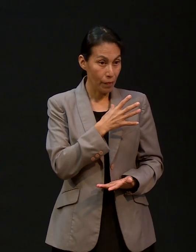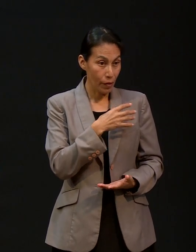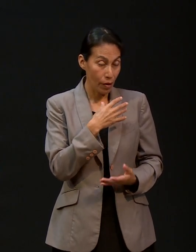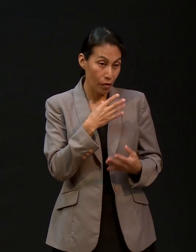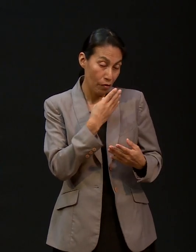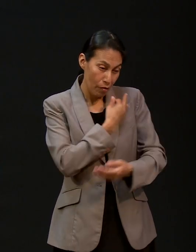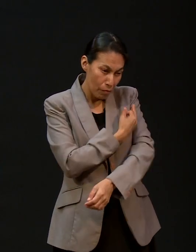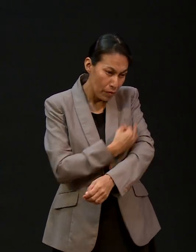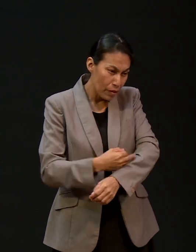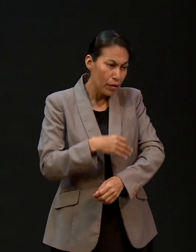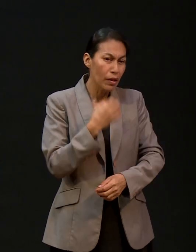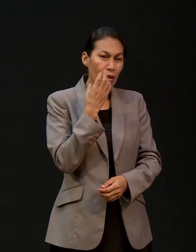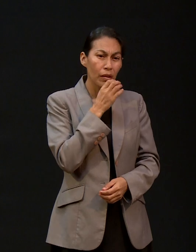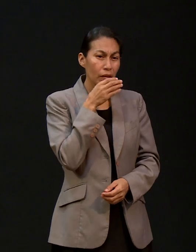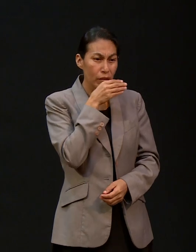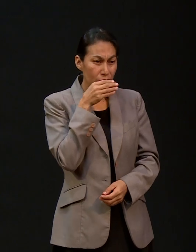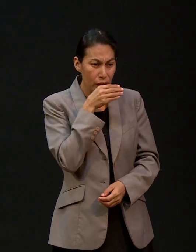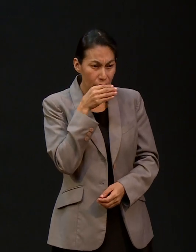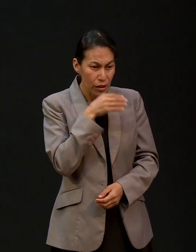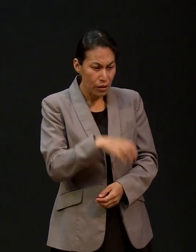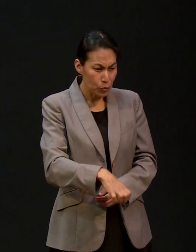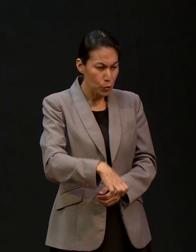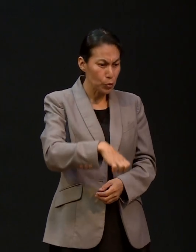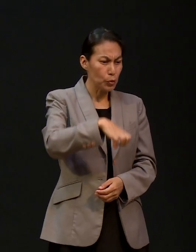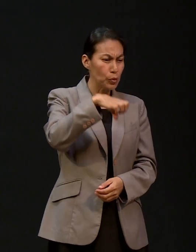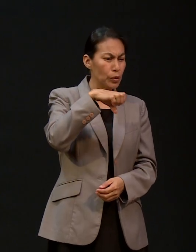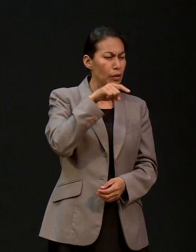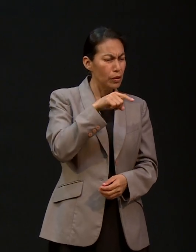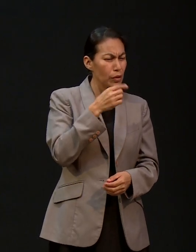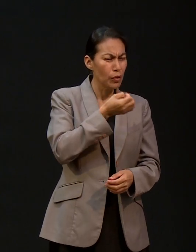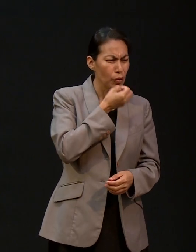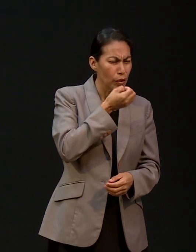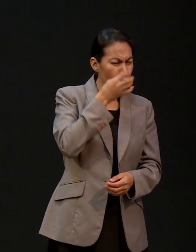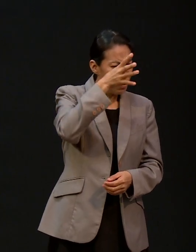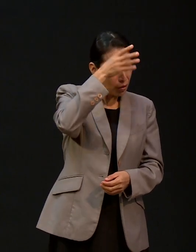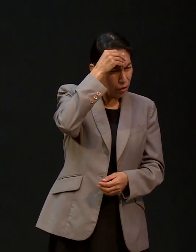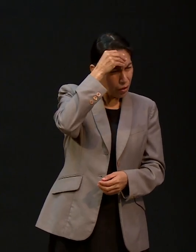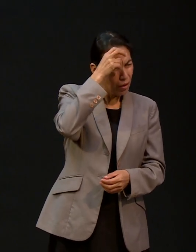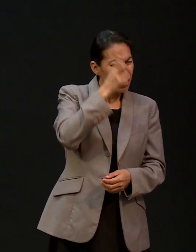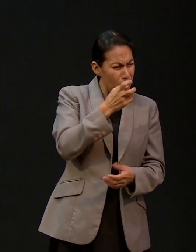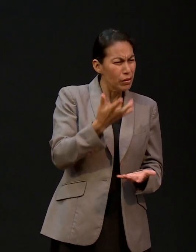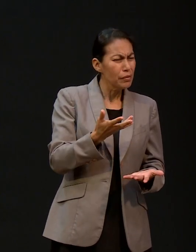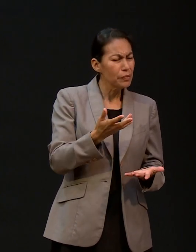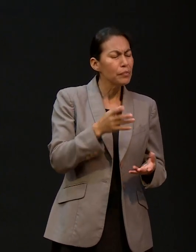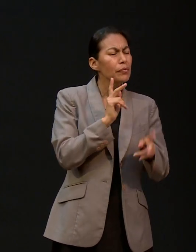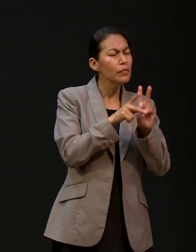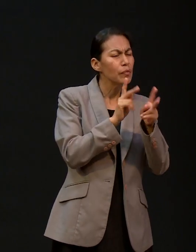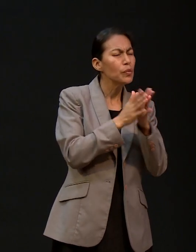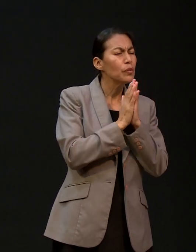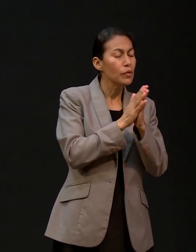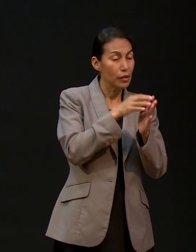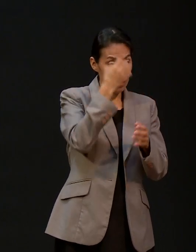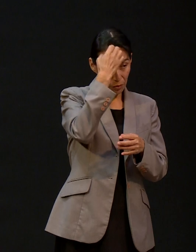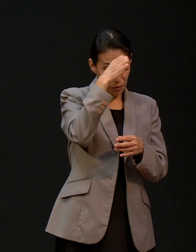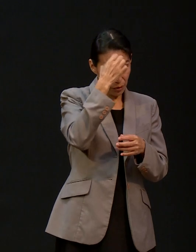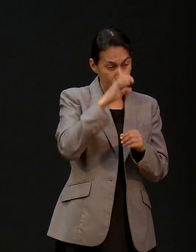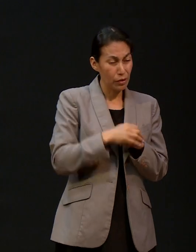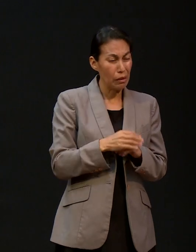crecieron en un hogar cristiano. allí aprendieron a orar. Cuéntanos algo de esas experiencias que han